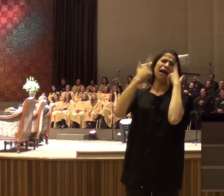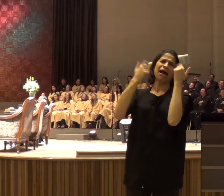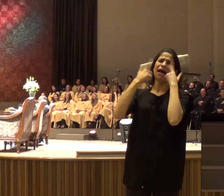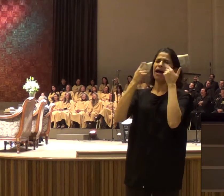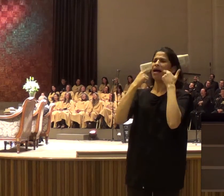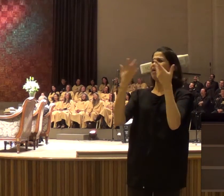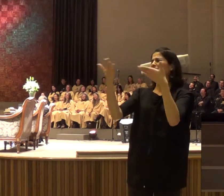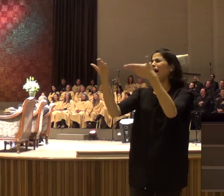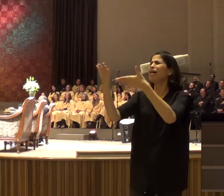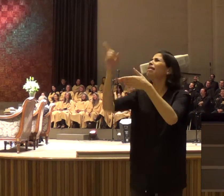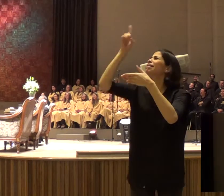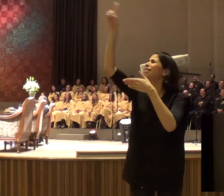esse era o sinal,